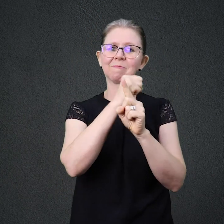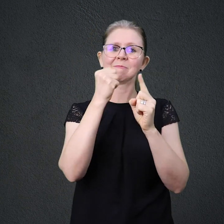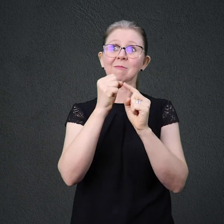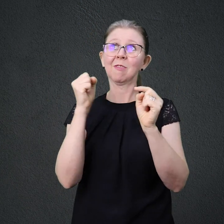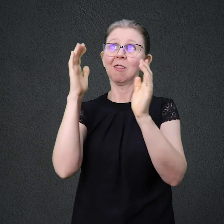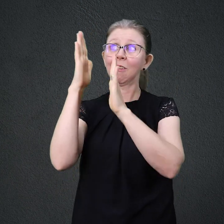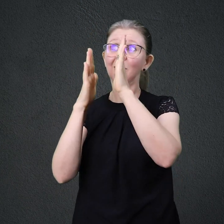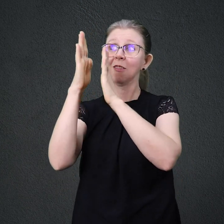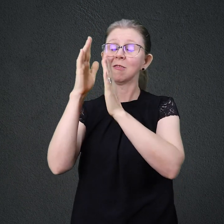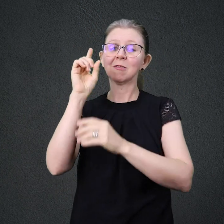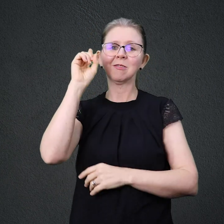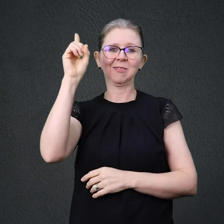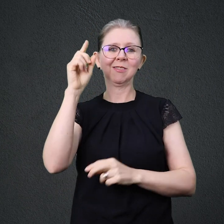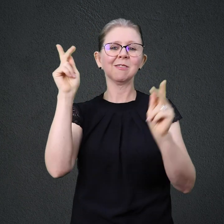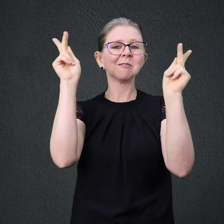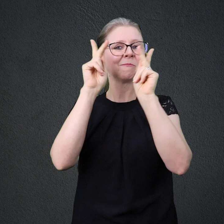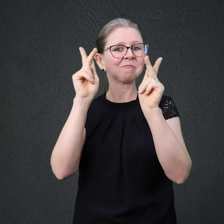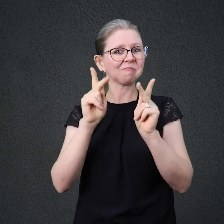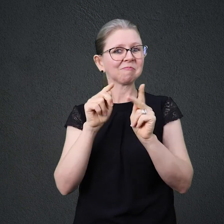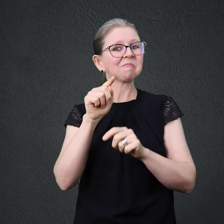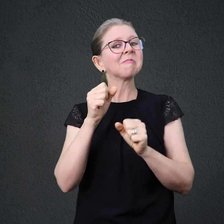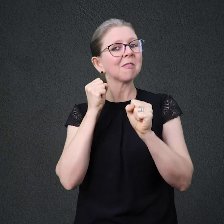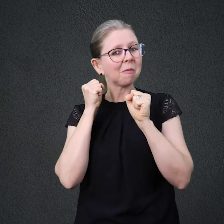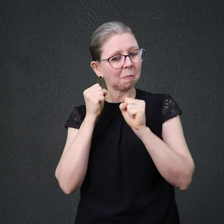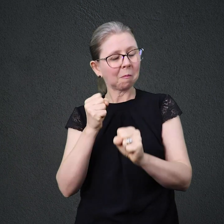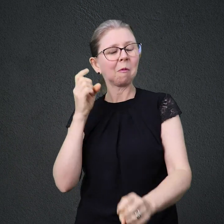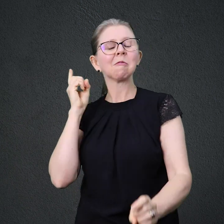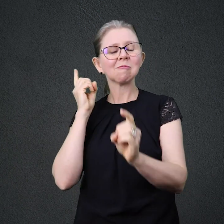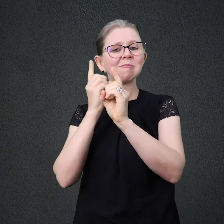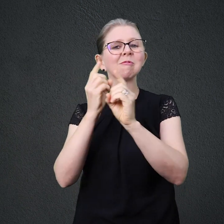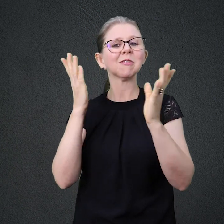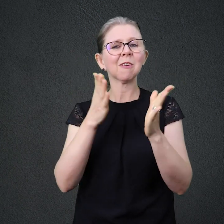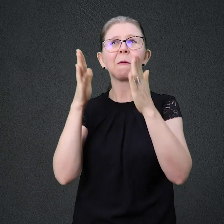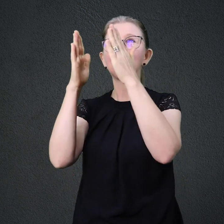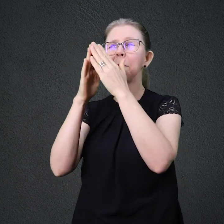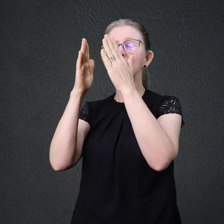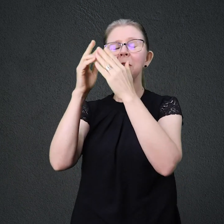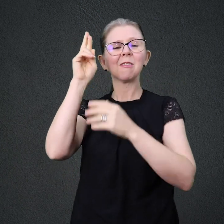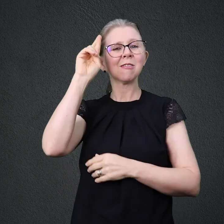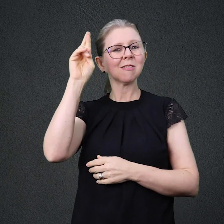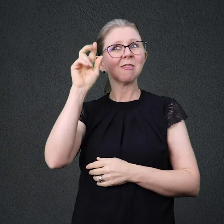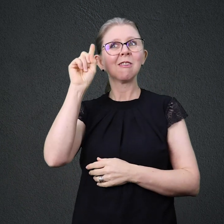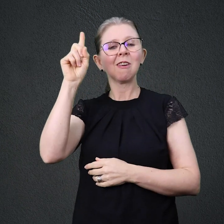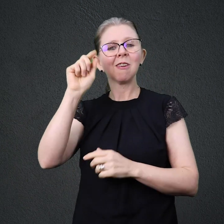disposição hoje Peça ao Senhor, pois Ele certamente lhe dará essa paz com graça e salvação